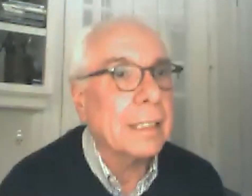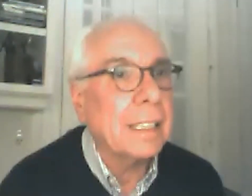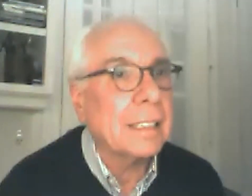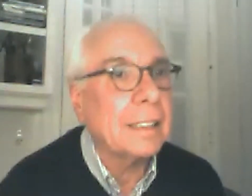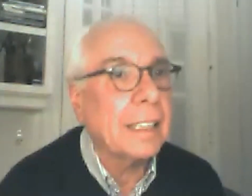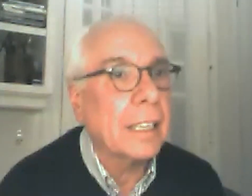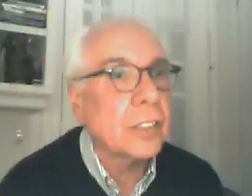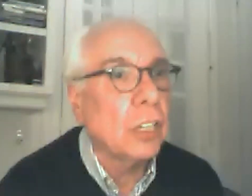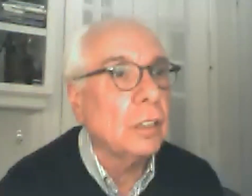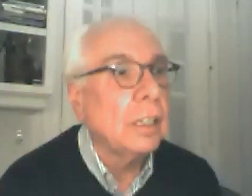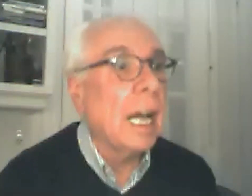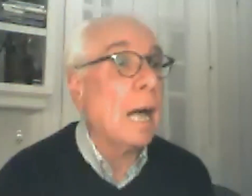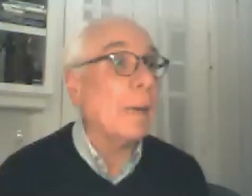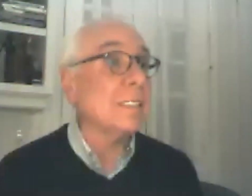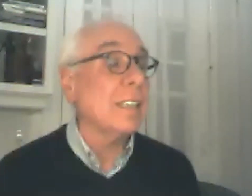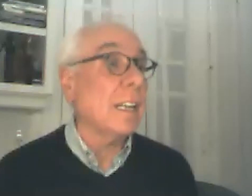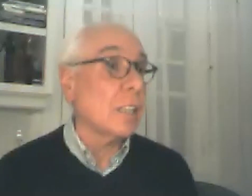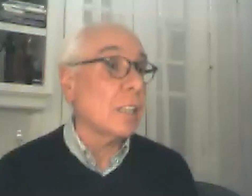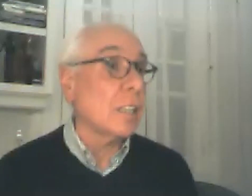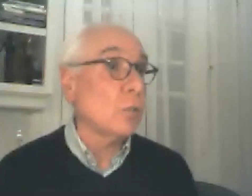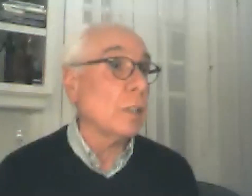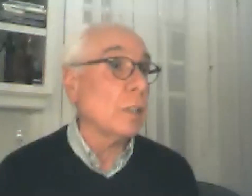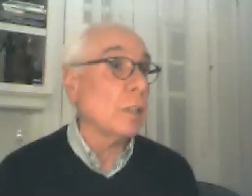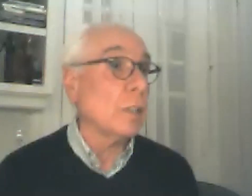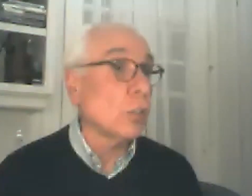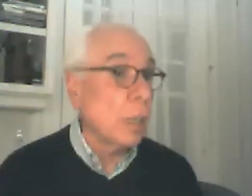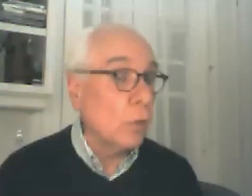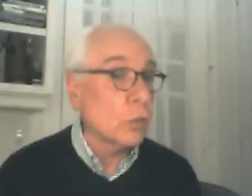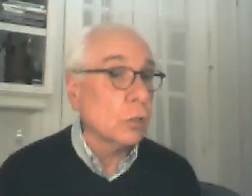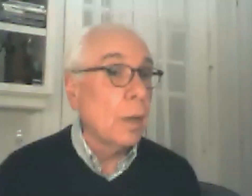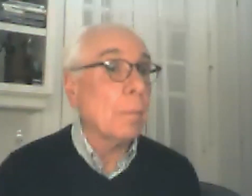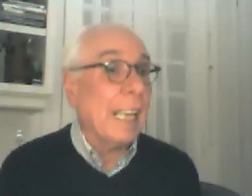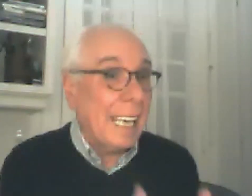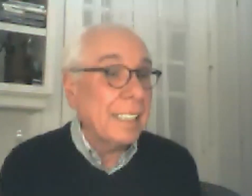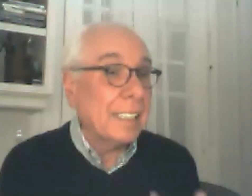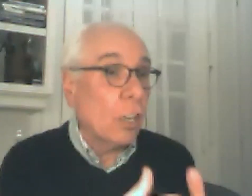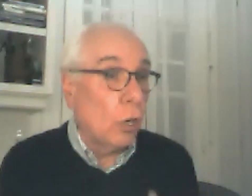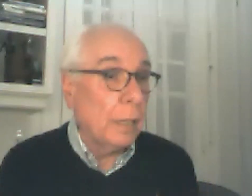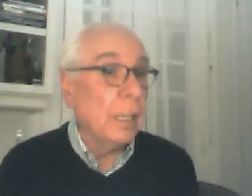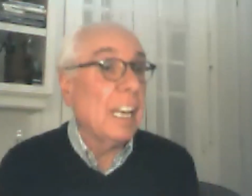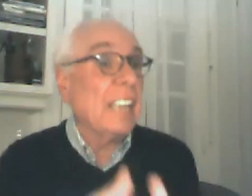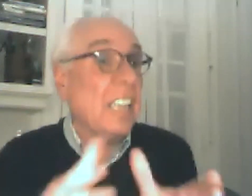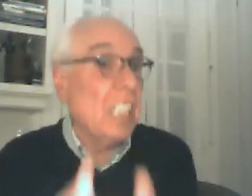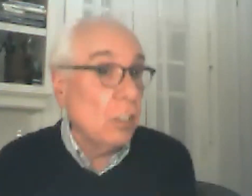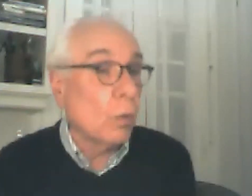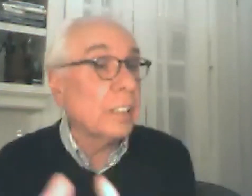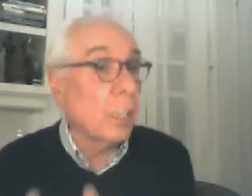de esa interacción aparecen las ayudas y los apoyos para que este joven este niño o este adulto